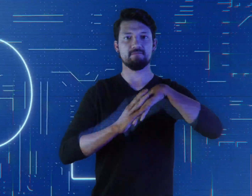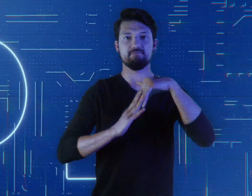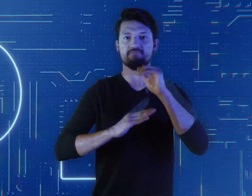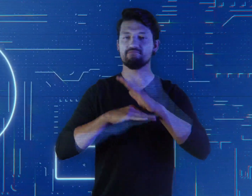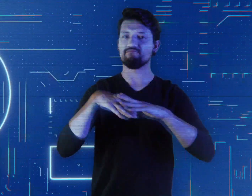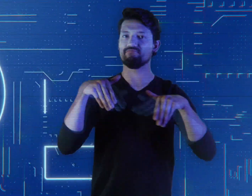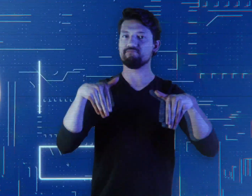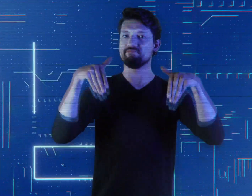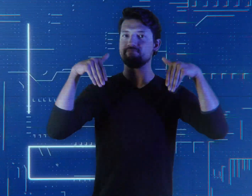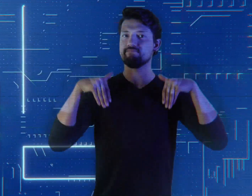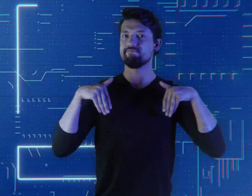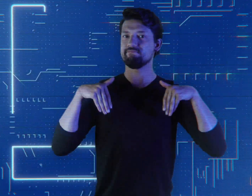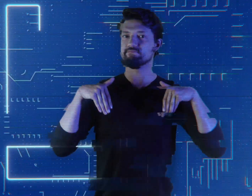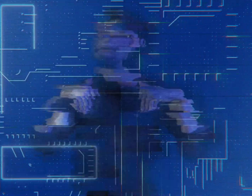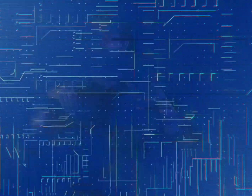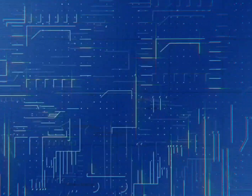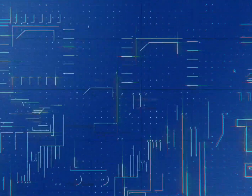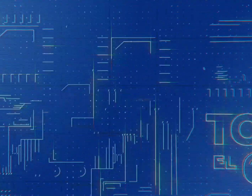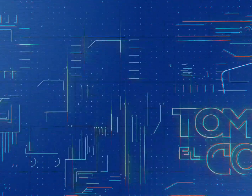Imparcialidad